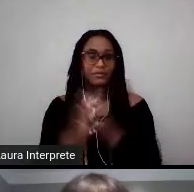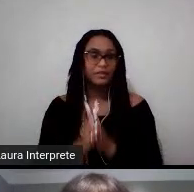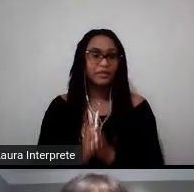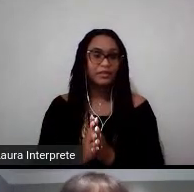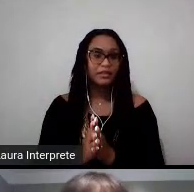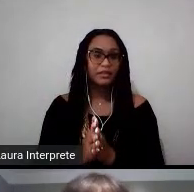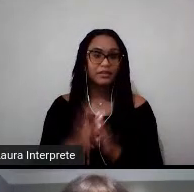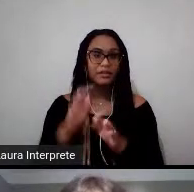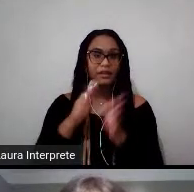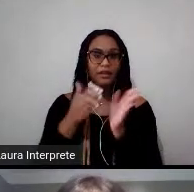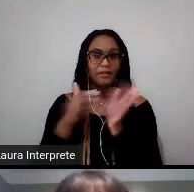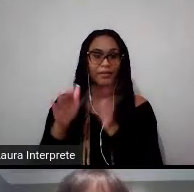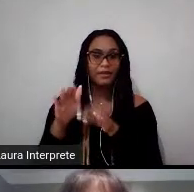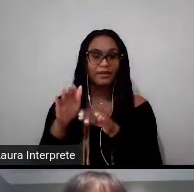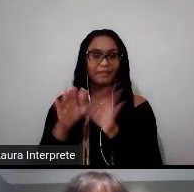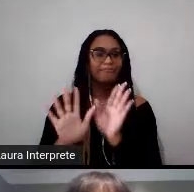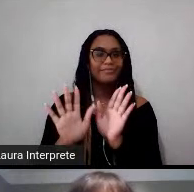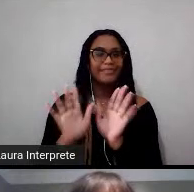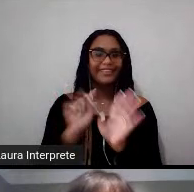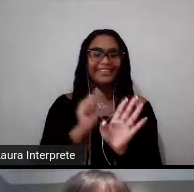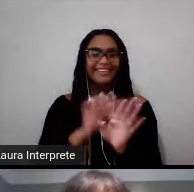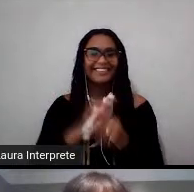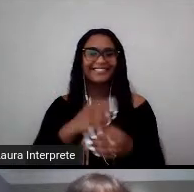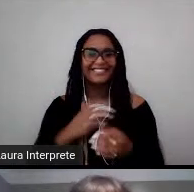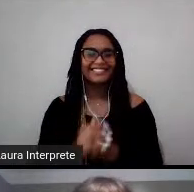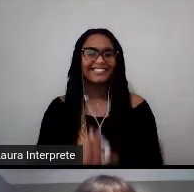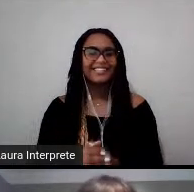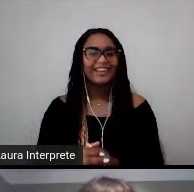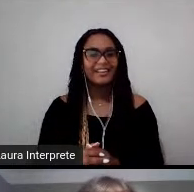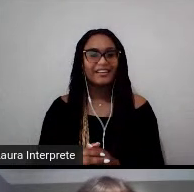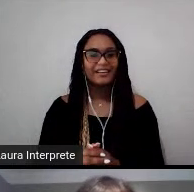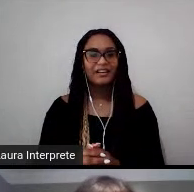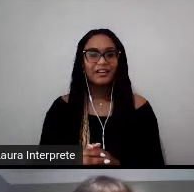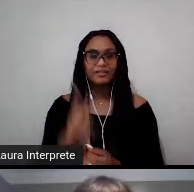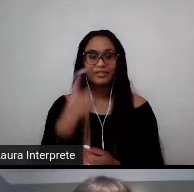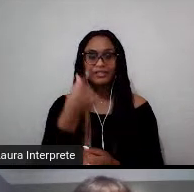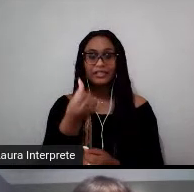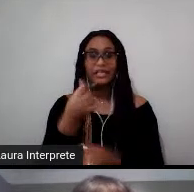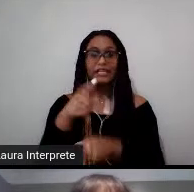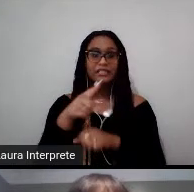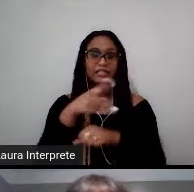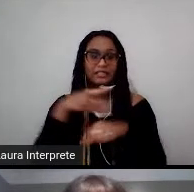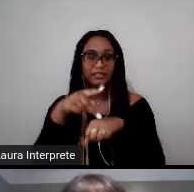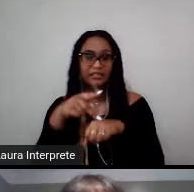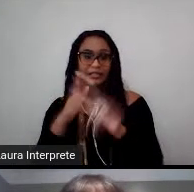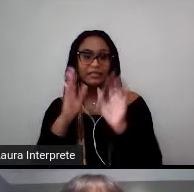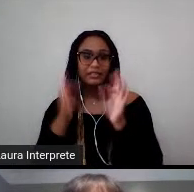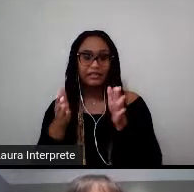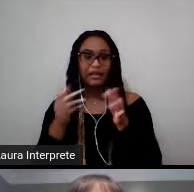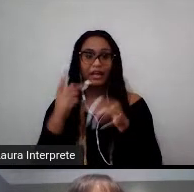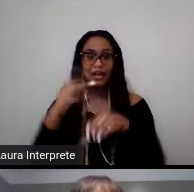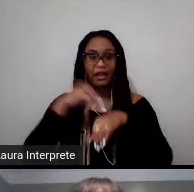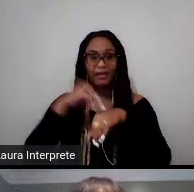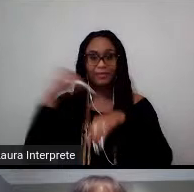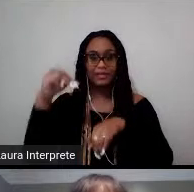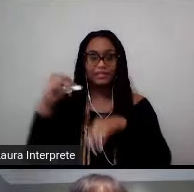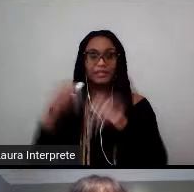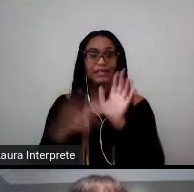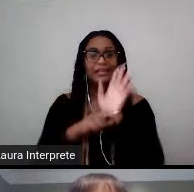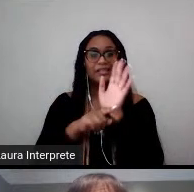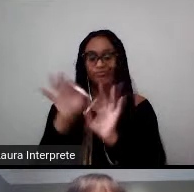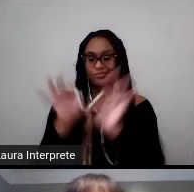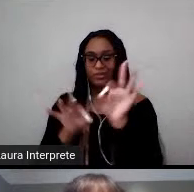Mais uma? Ah, não, desculpa, mesmo. Disponível em mais de 160 países, A bolsa Chivenin financia